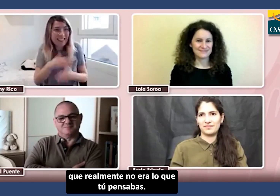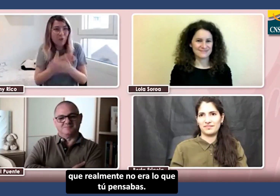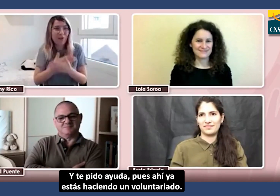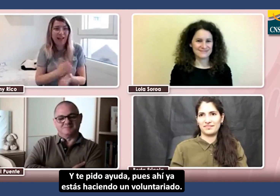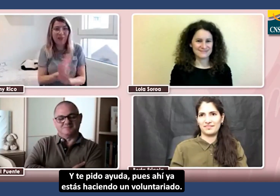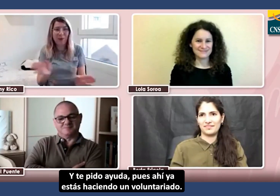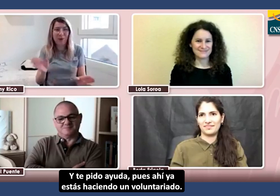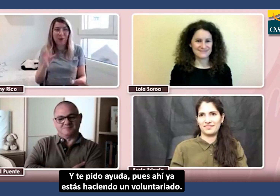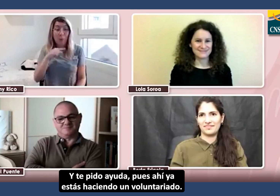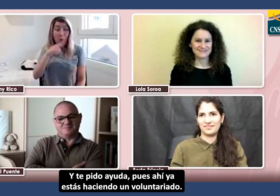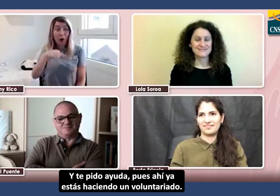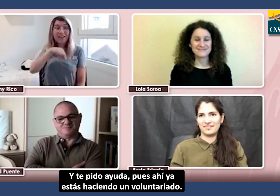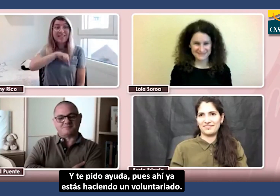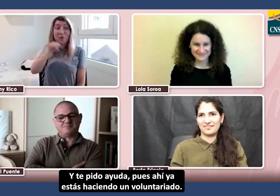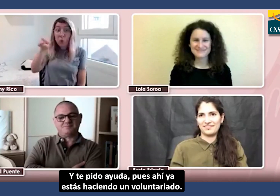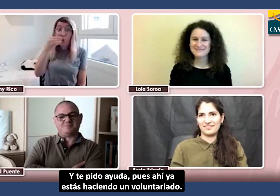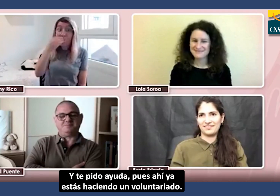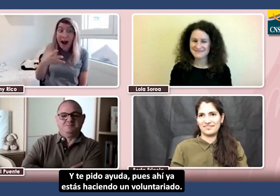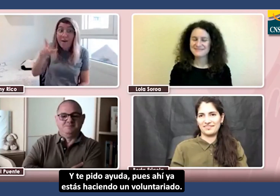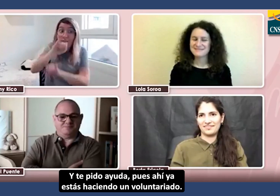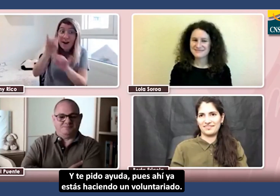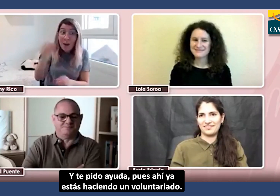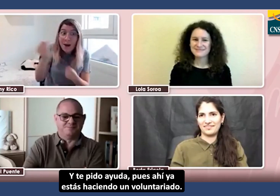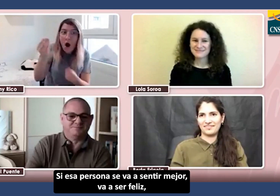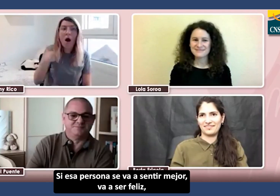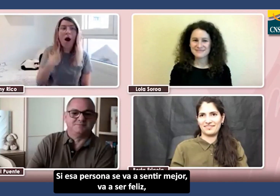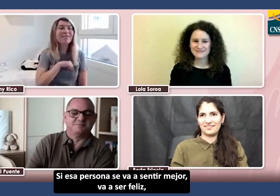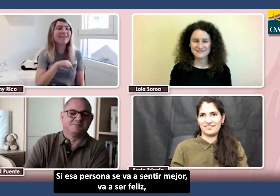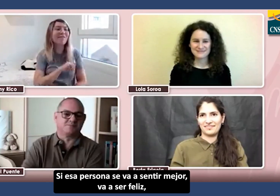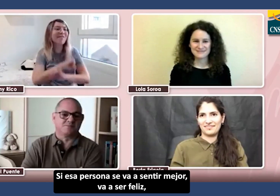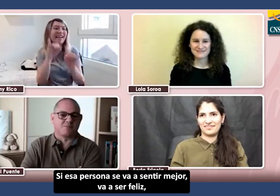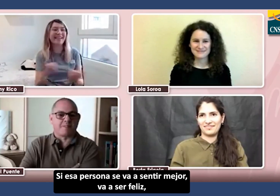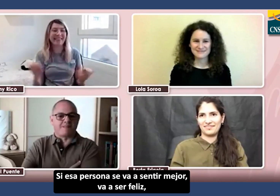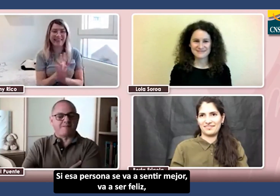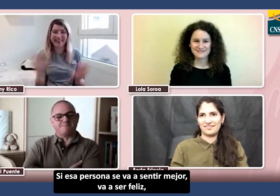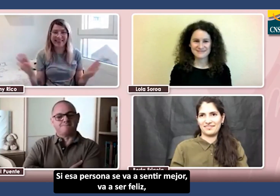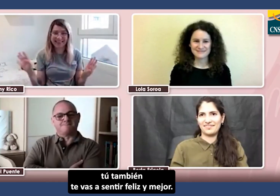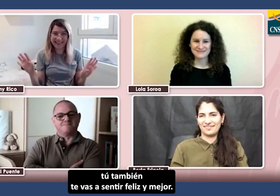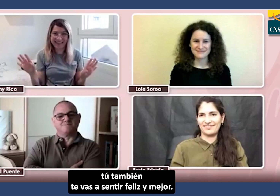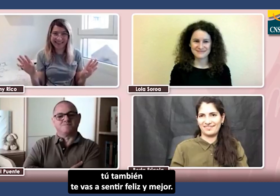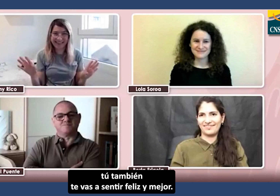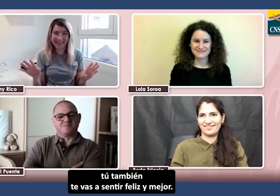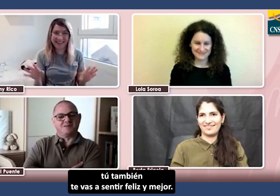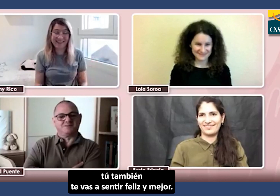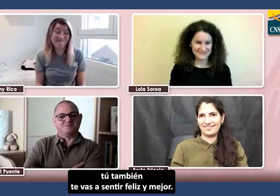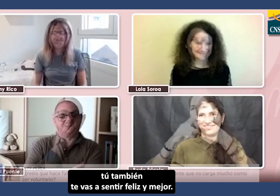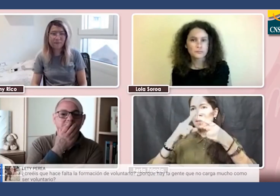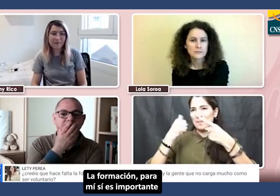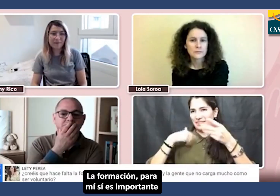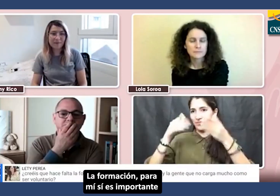ayuda, pues ahí ya estás haciendo un voluntariado. Si esa persona se va a sentir mejor y va a ser feliz, tú también te vas a sentir feliz y mejor. La formación para mí sí